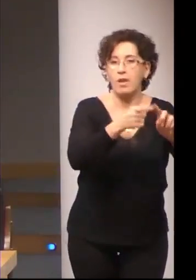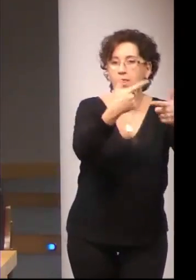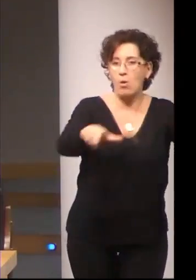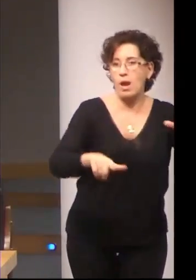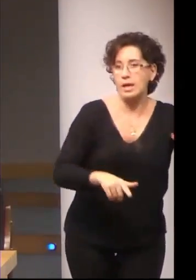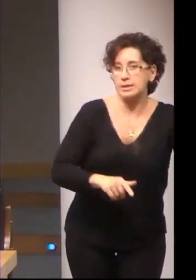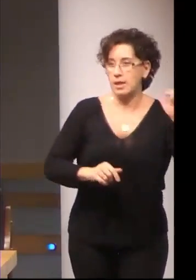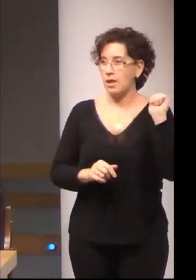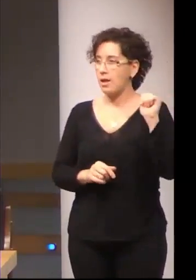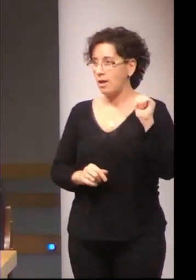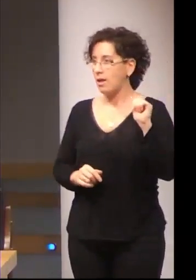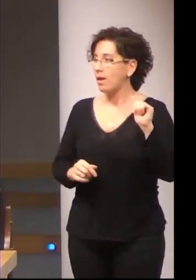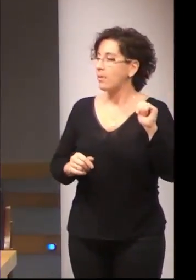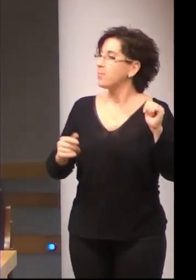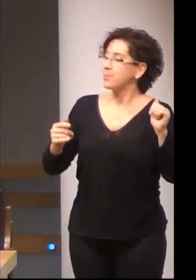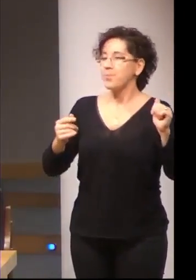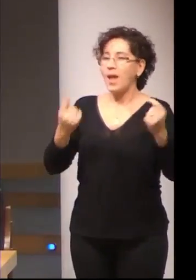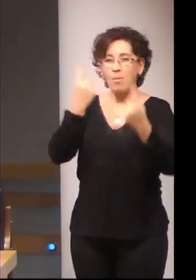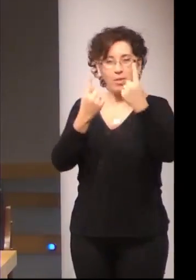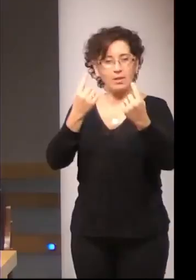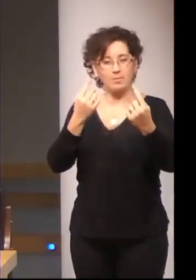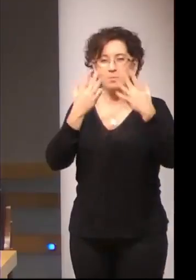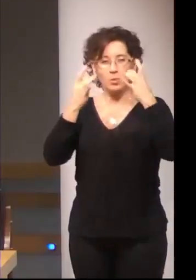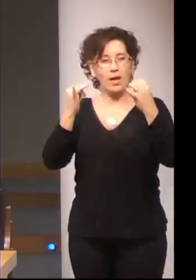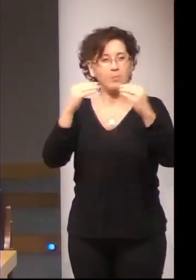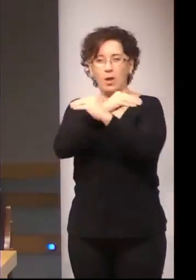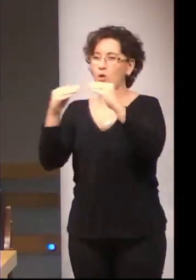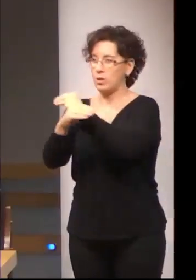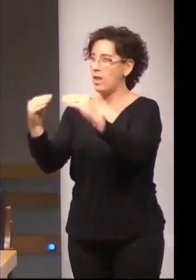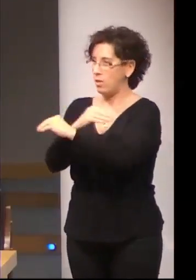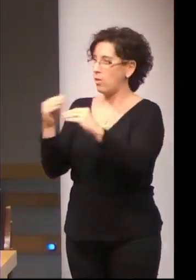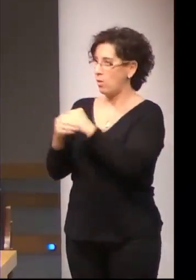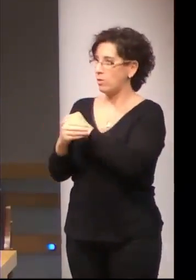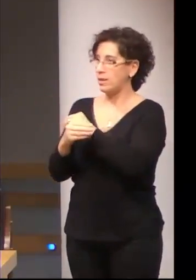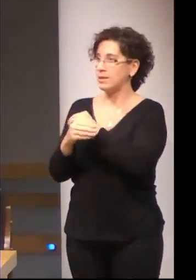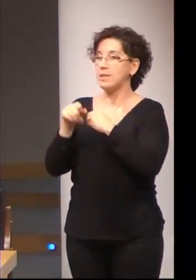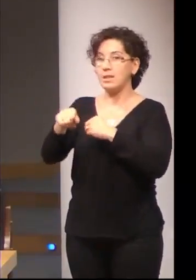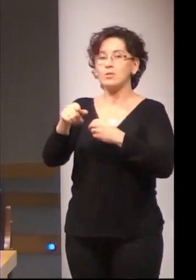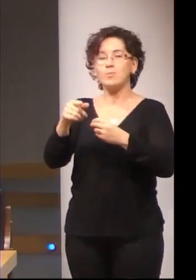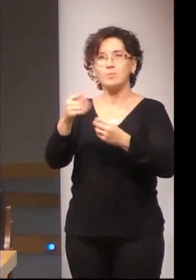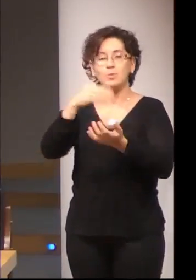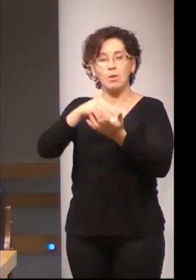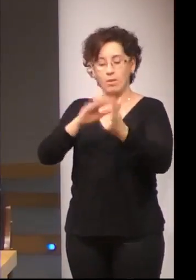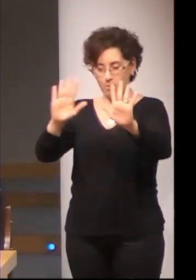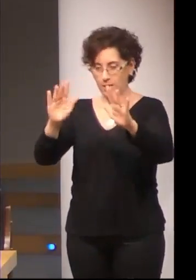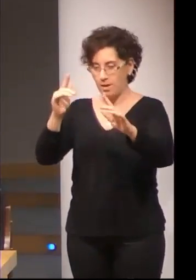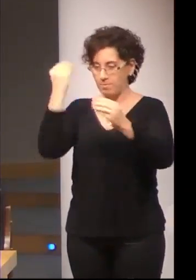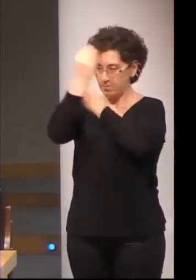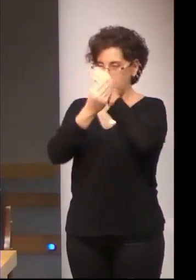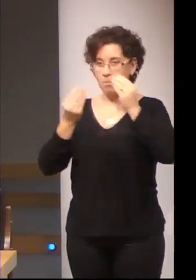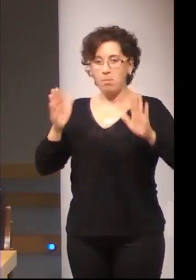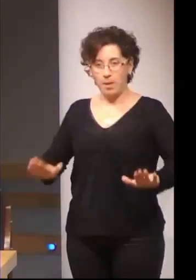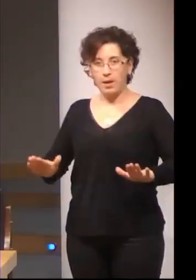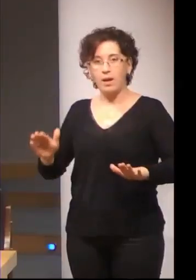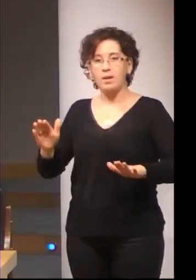hacer un ejemplo, un ejercicio de la inclusión que decimos y luego la